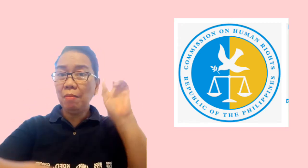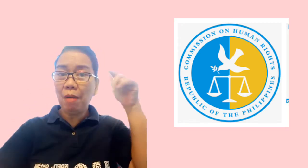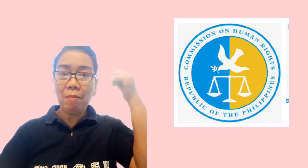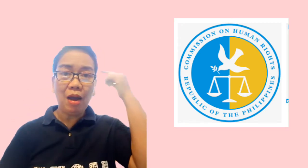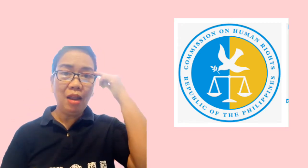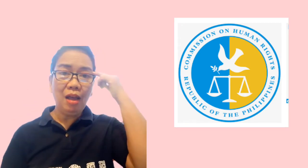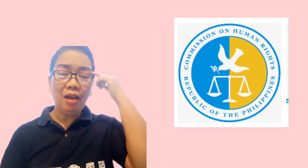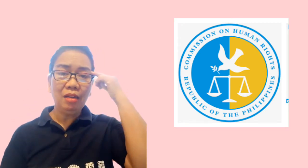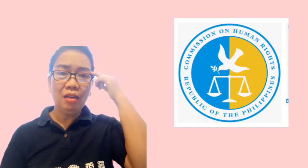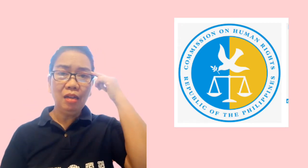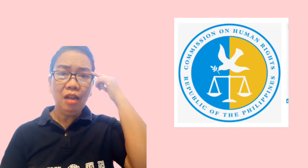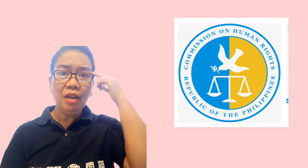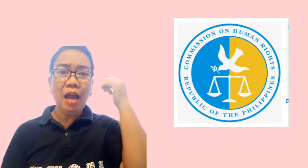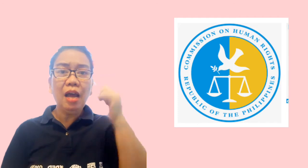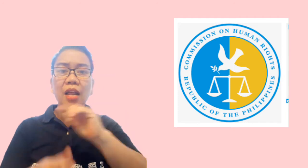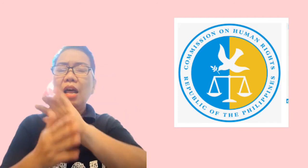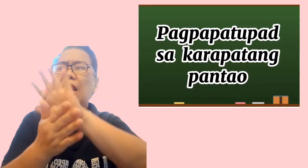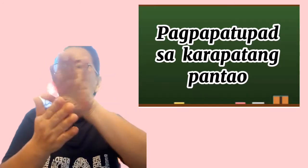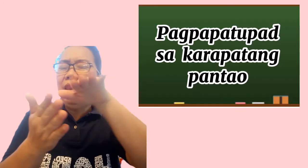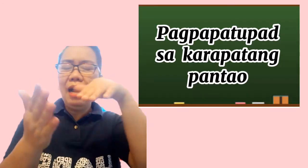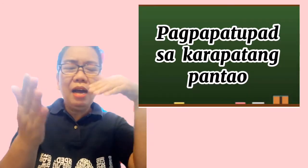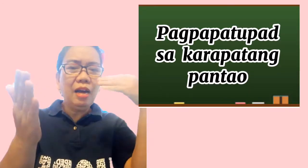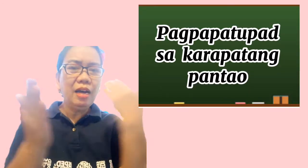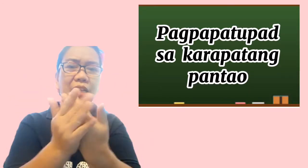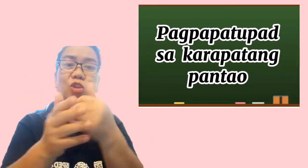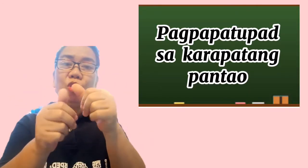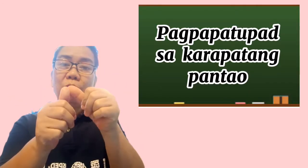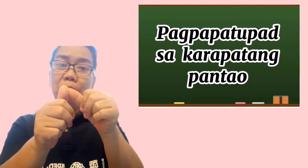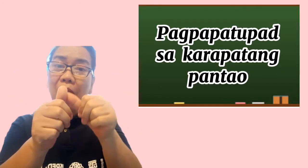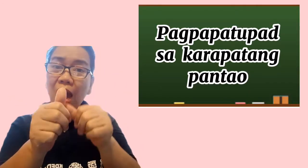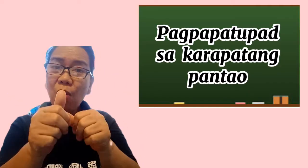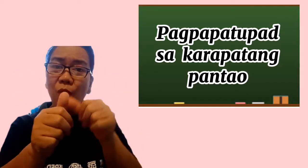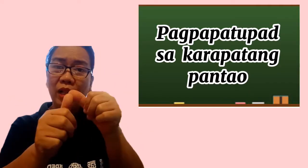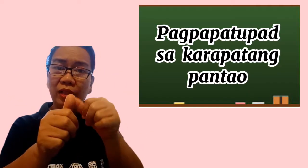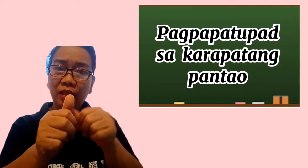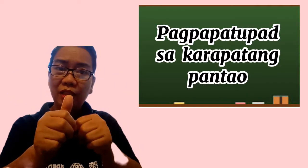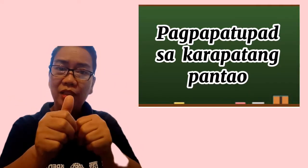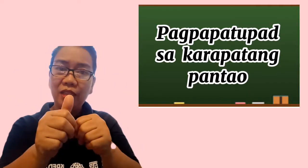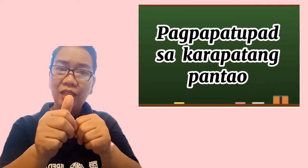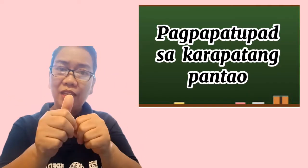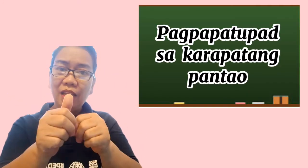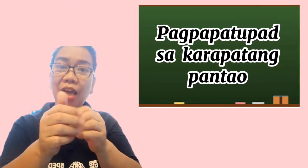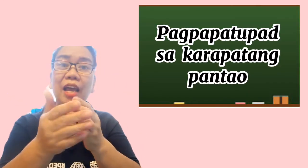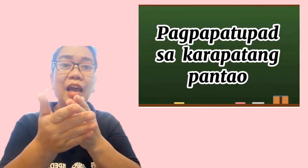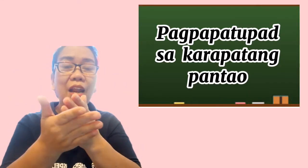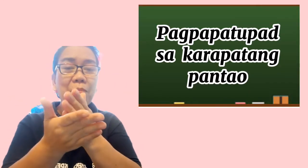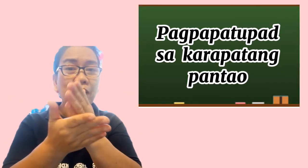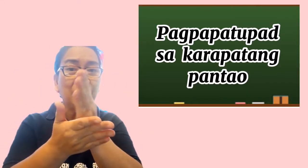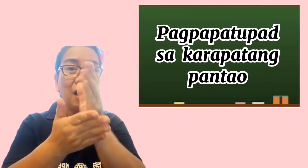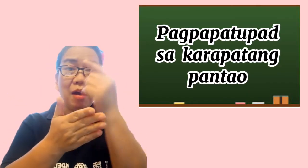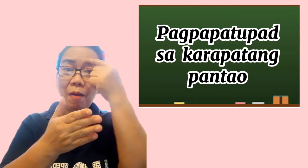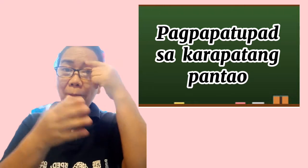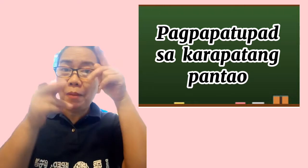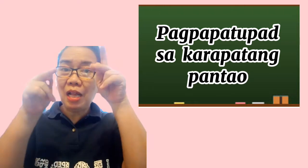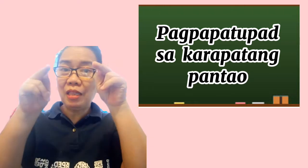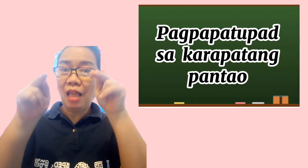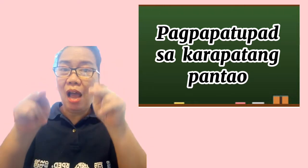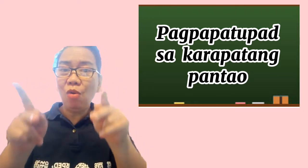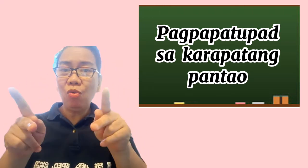pamahalaan na ang lahat o bawat karapatang pangtao